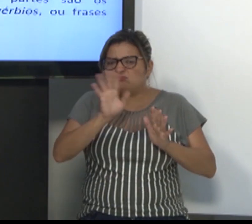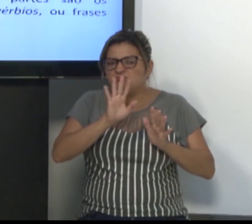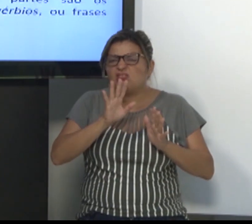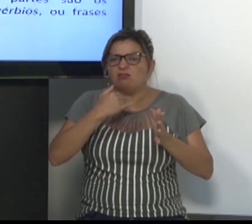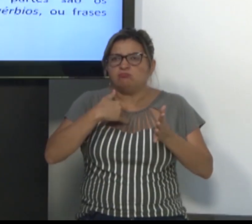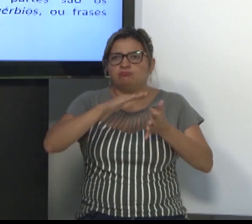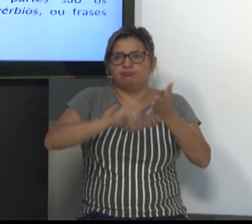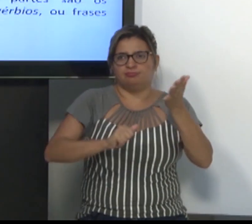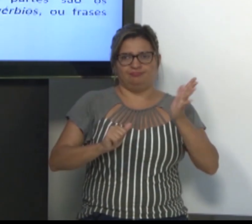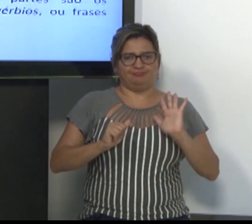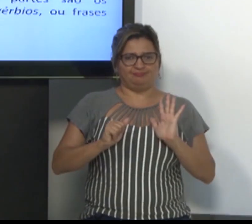apagamento.